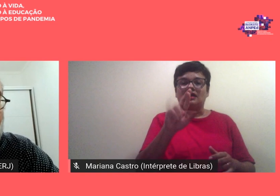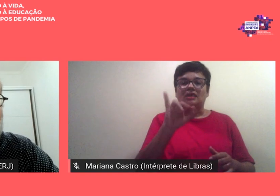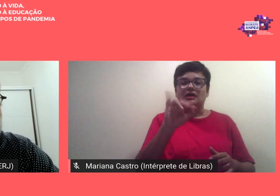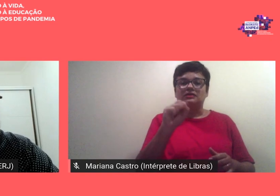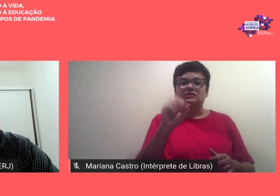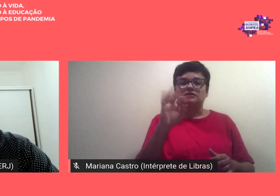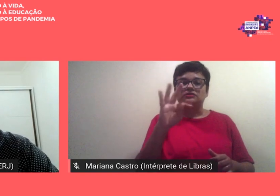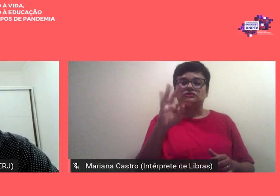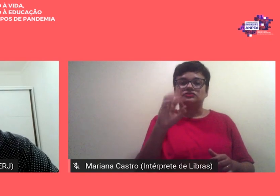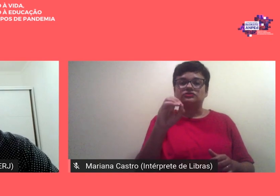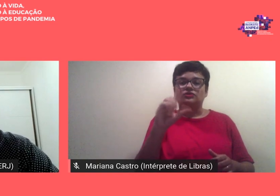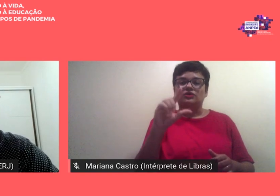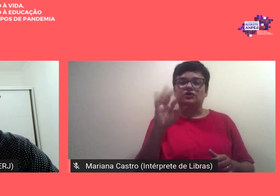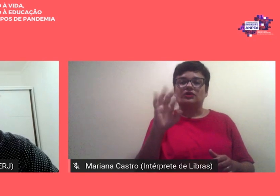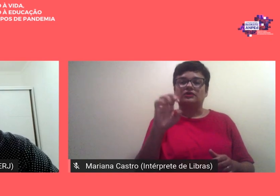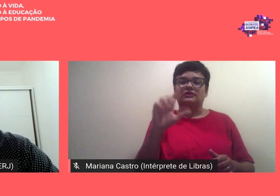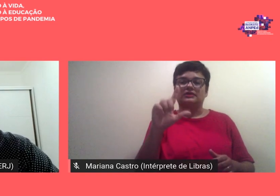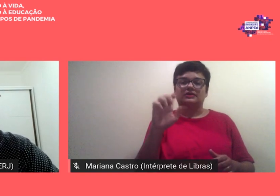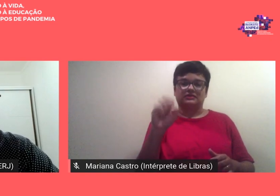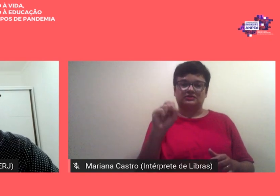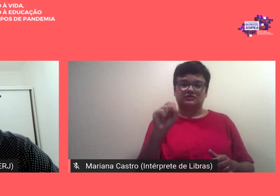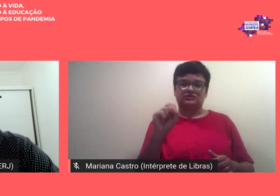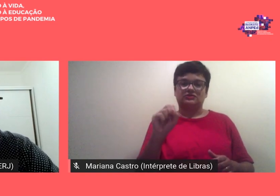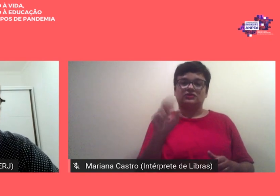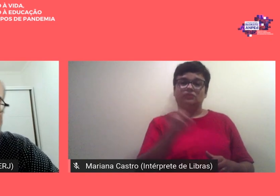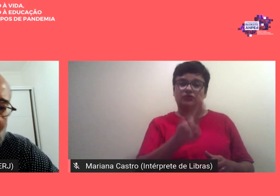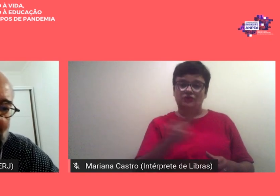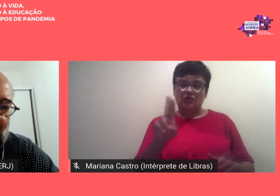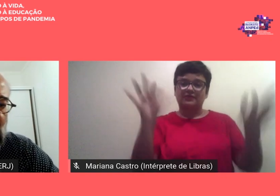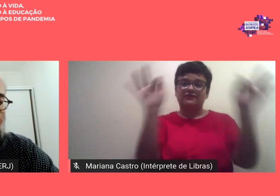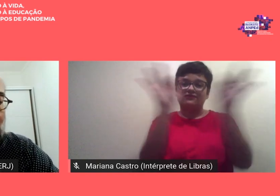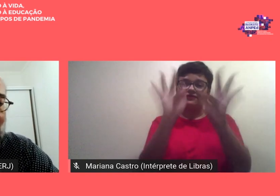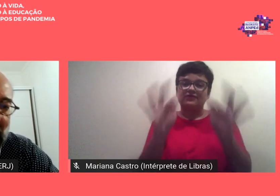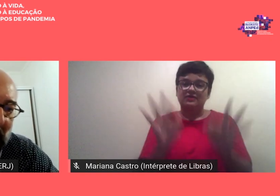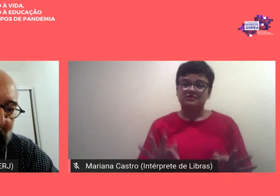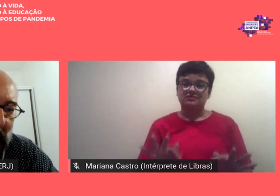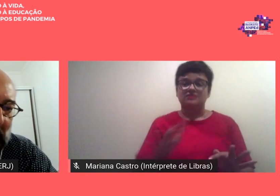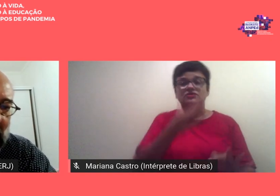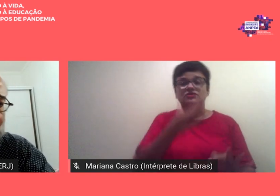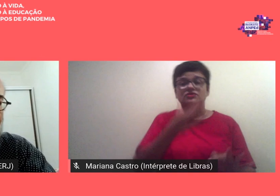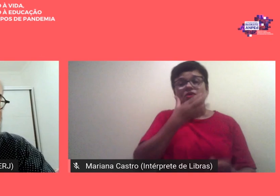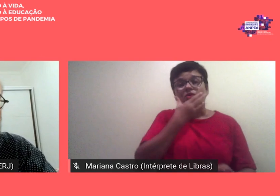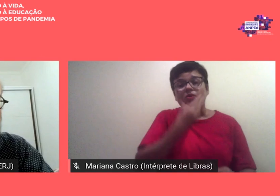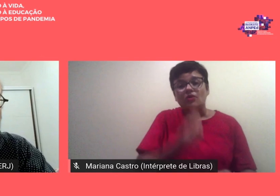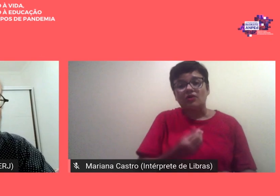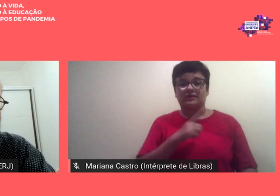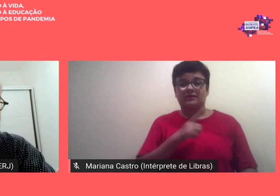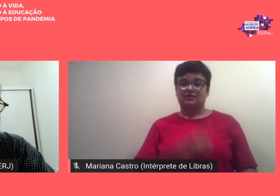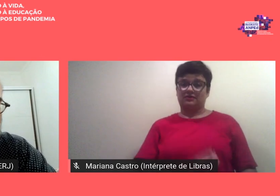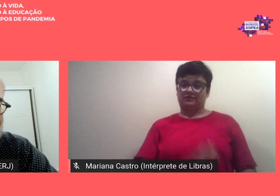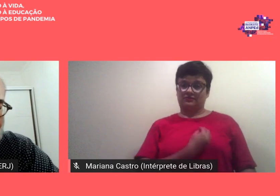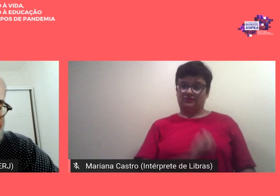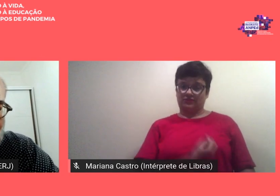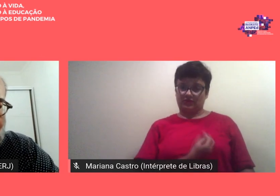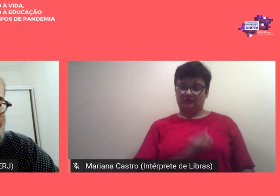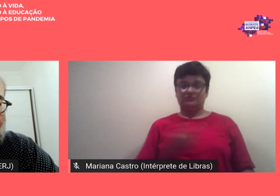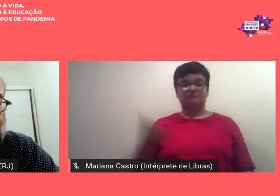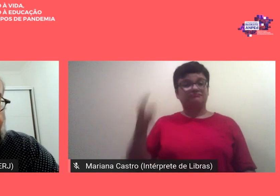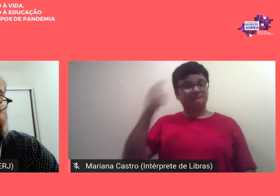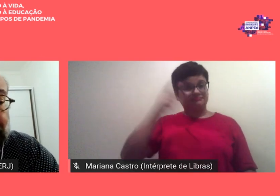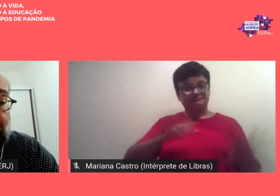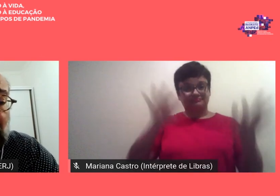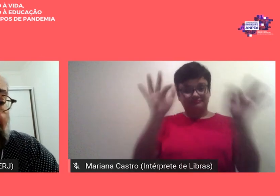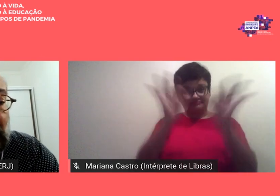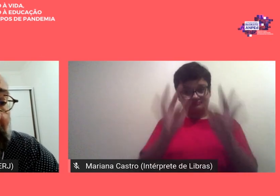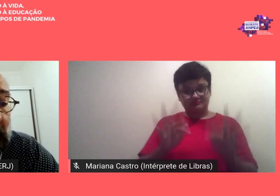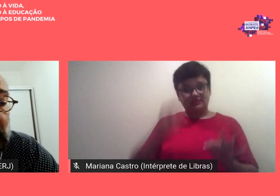significa felicidade né o homem existe para ser feliz segundo a filosofia grega